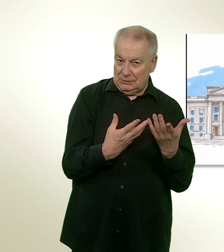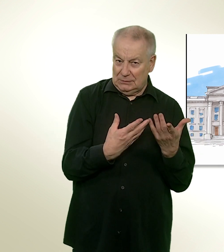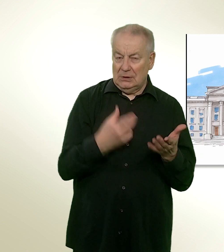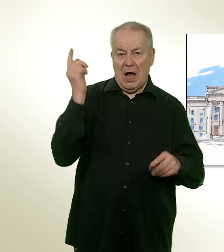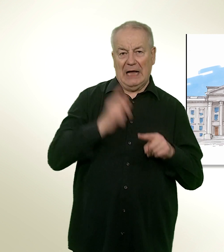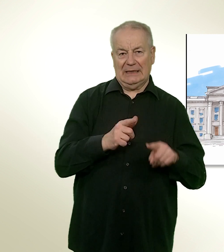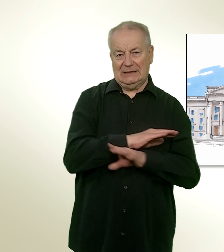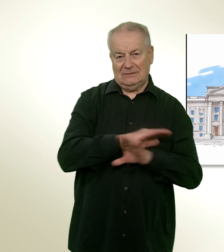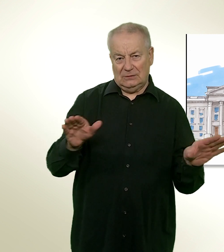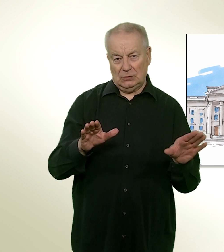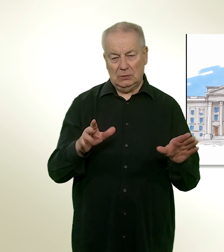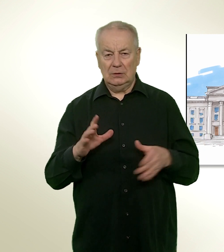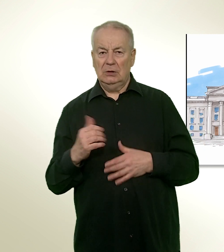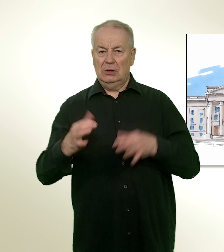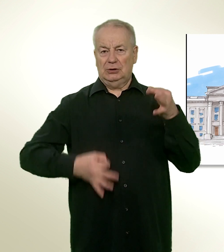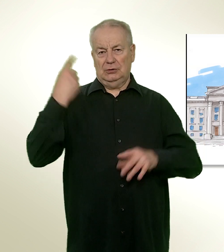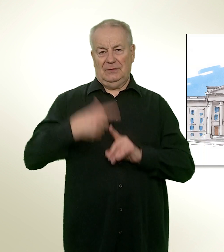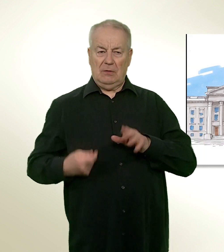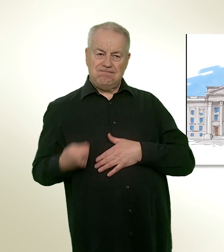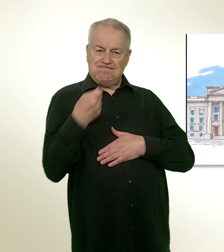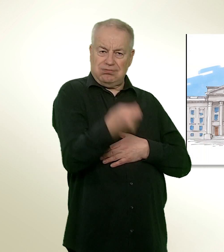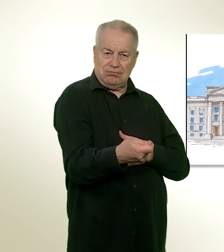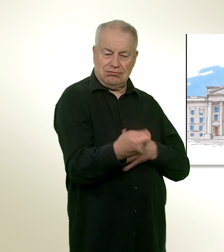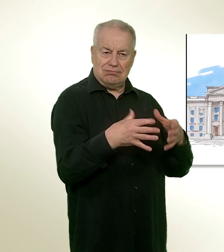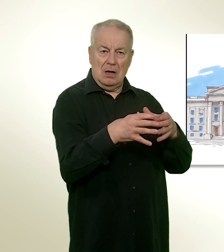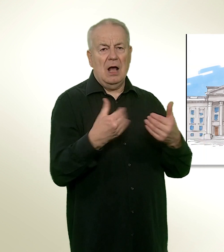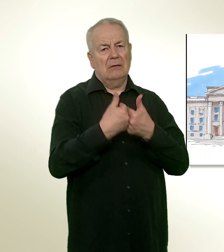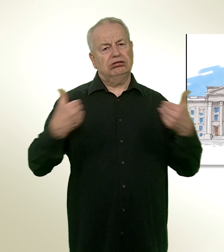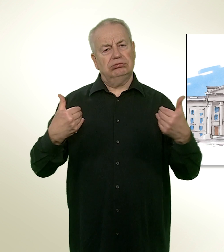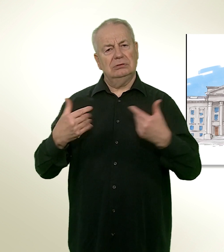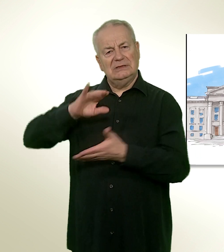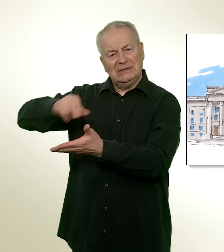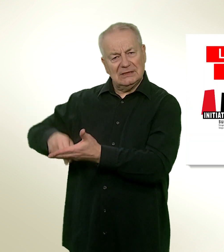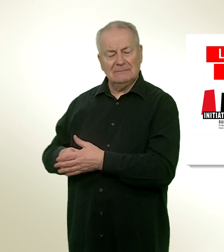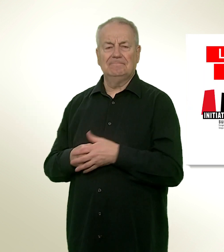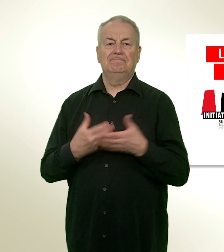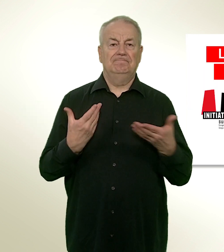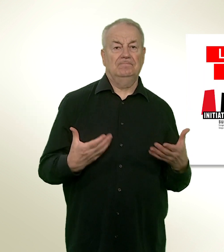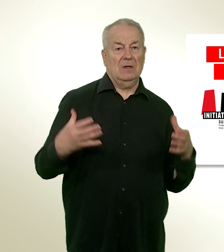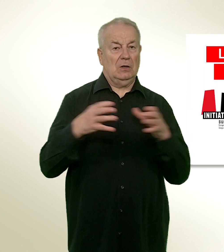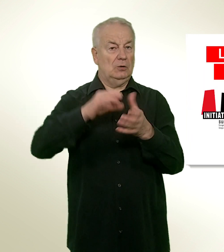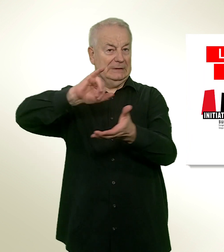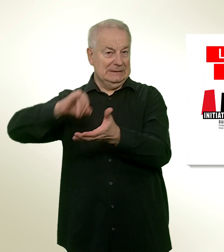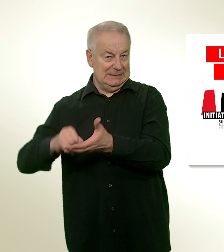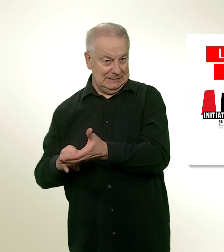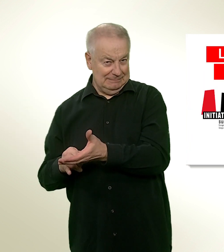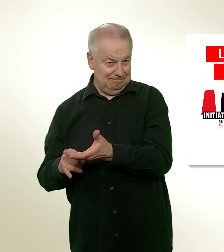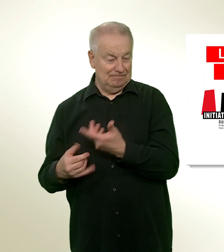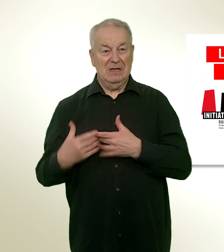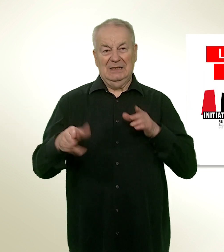interdiction de la contribution des juges fédéraux indépendamment de l'initiative. Pour le comité d'initiative, le système actuel ne